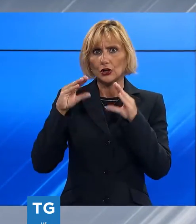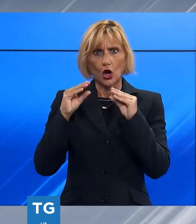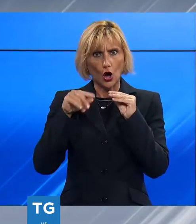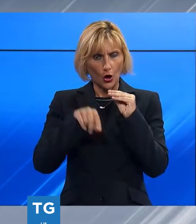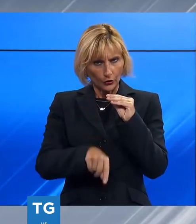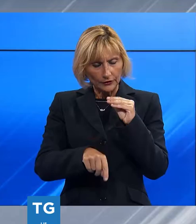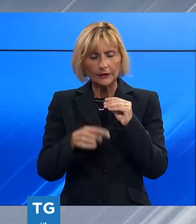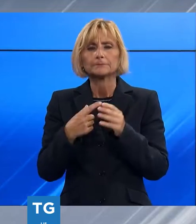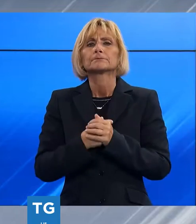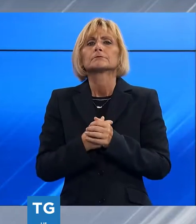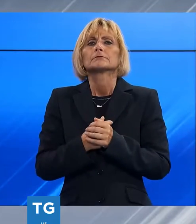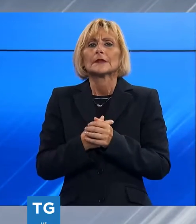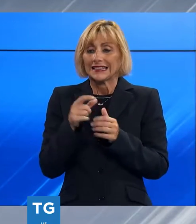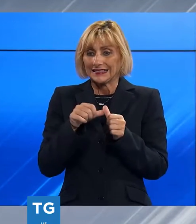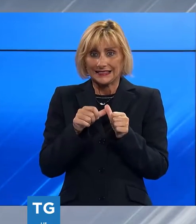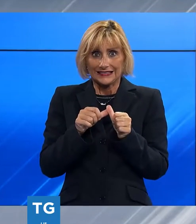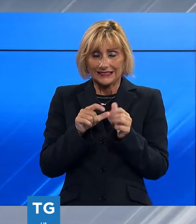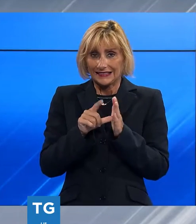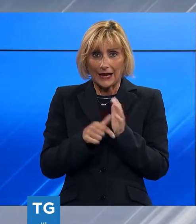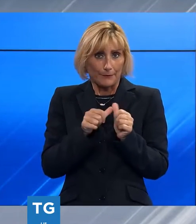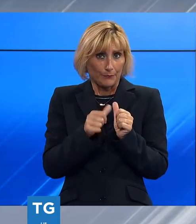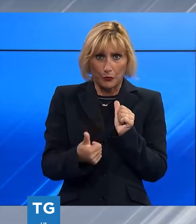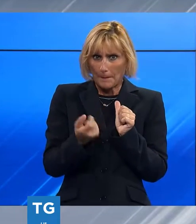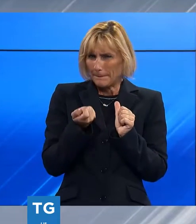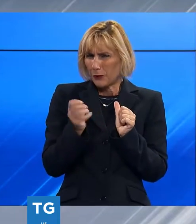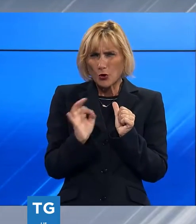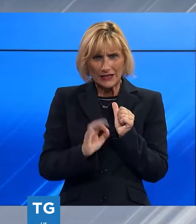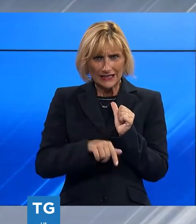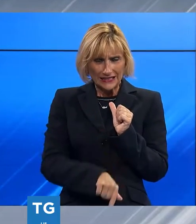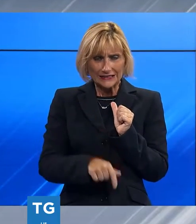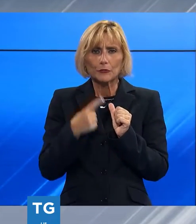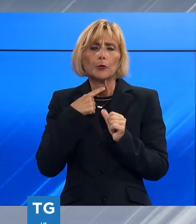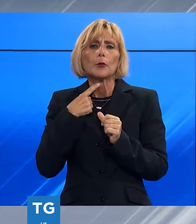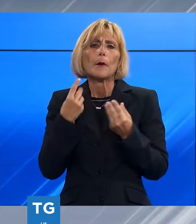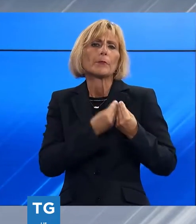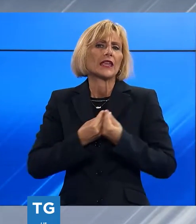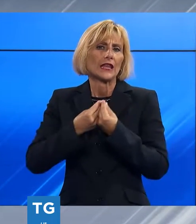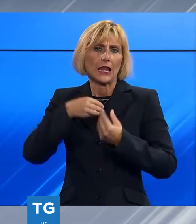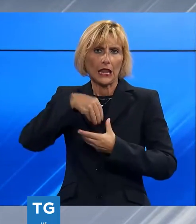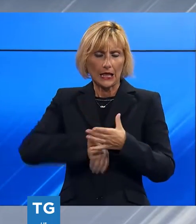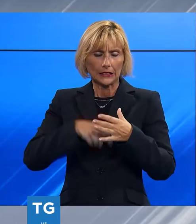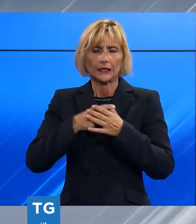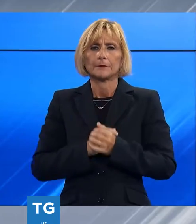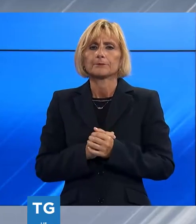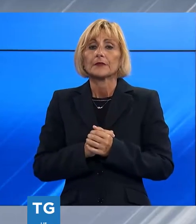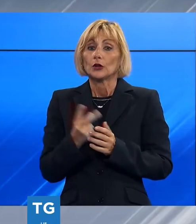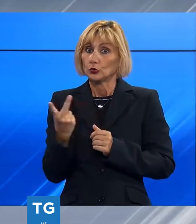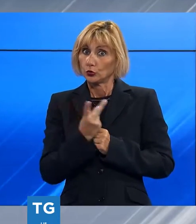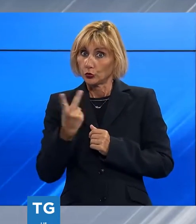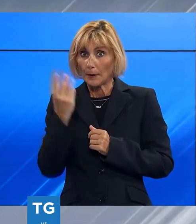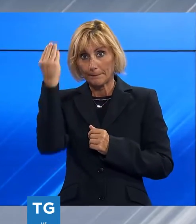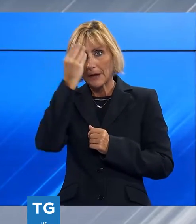a distanza di poco l'uno dall'altro nei pressi della Pineta di Ponente. Entrambi i feriti sono di nazionalità